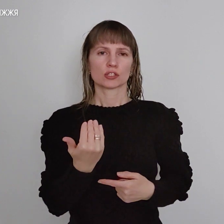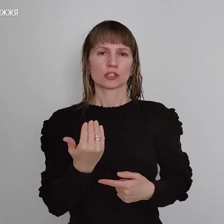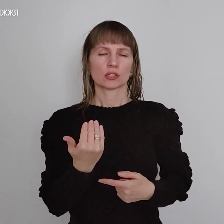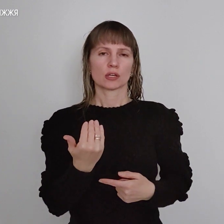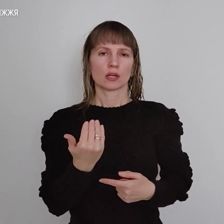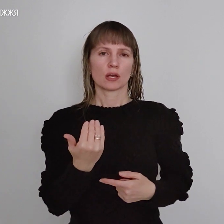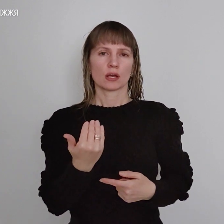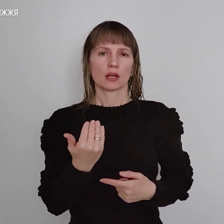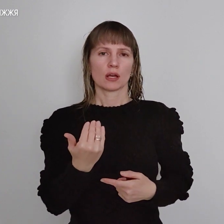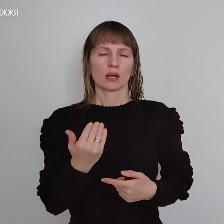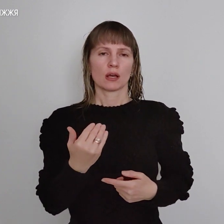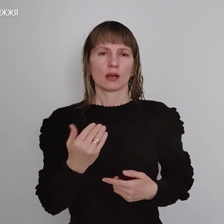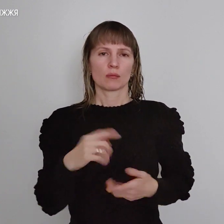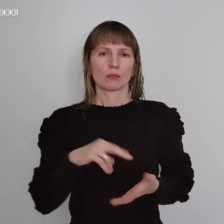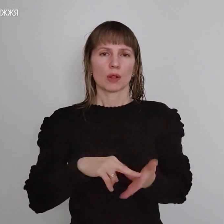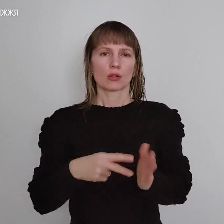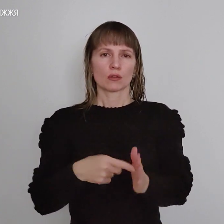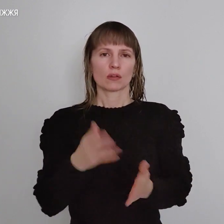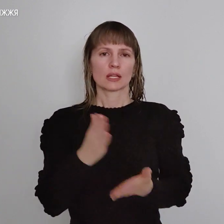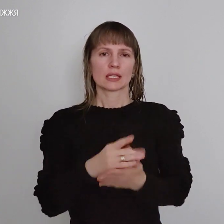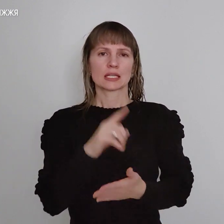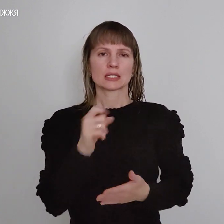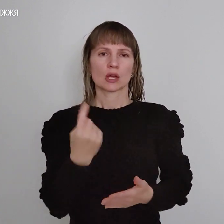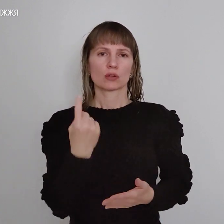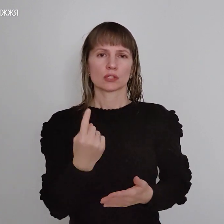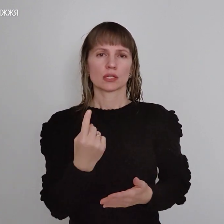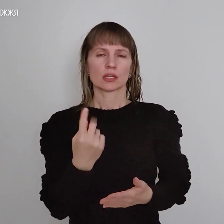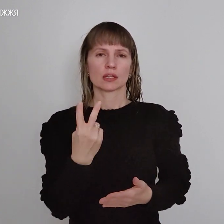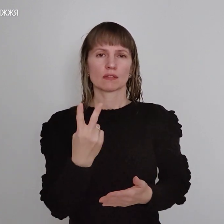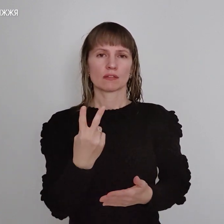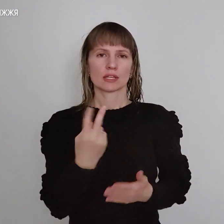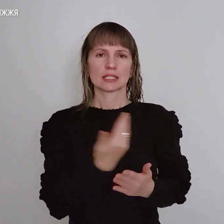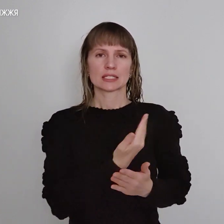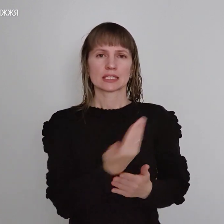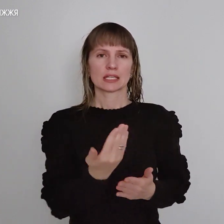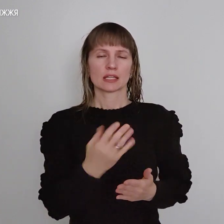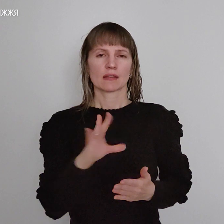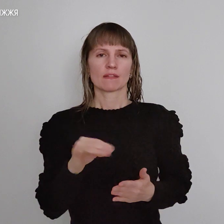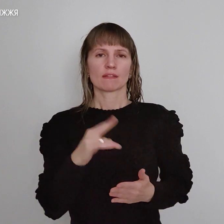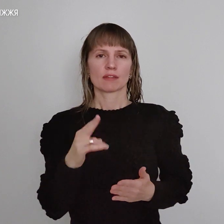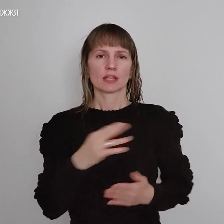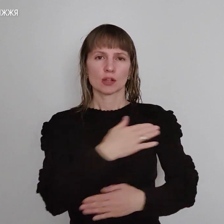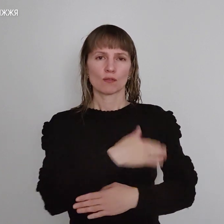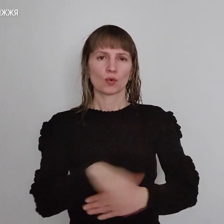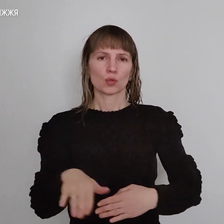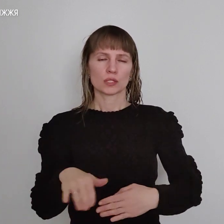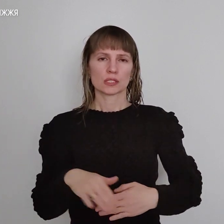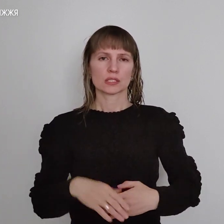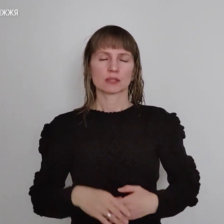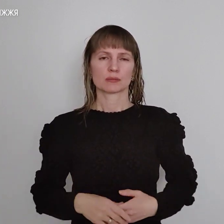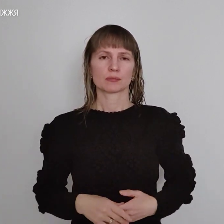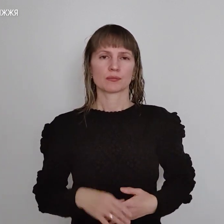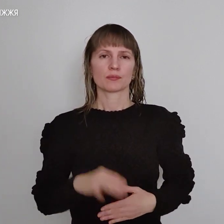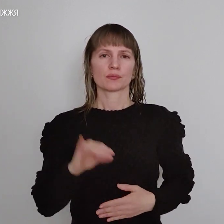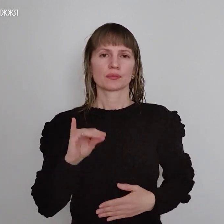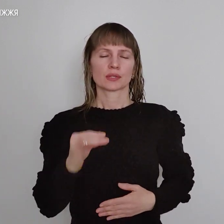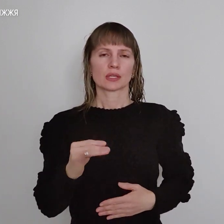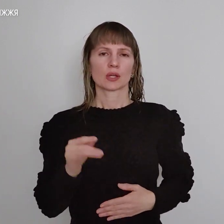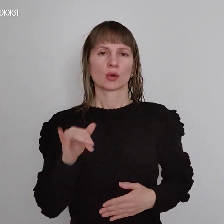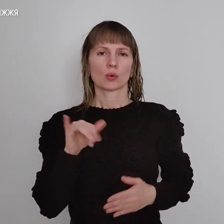знаходиться, наприклад, за одну-дві стіни від вулиці. І в неї немає